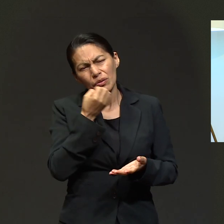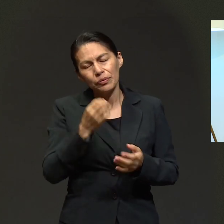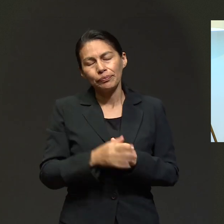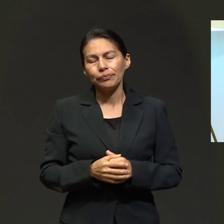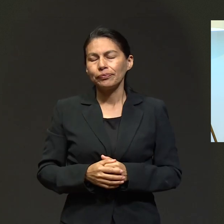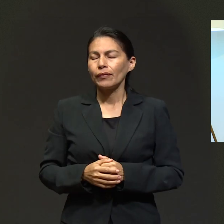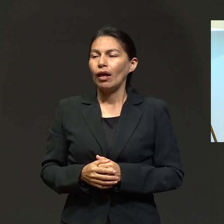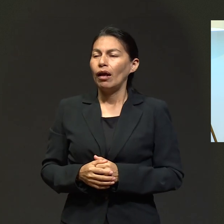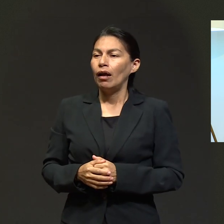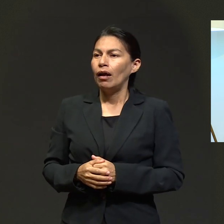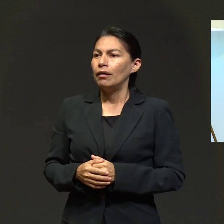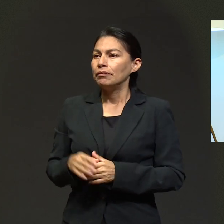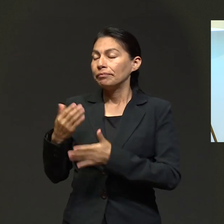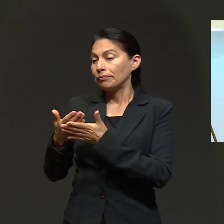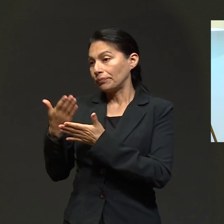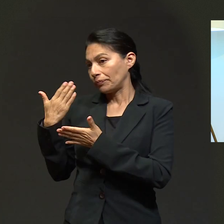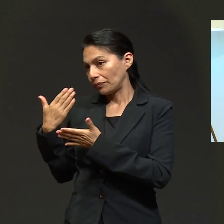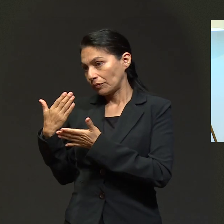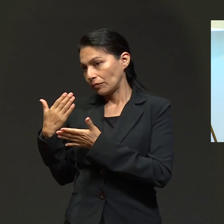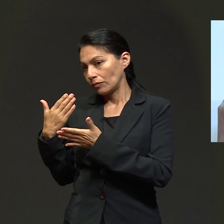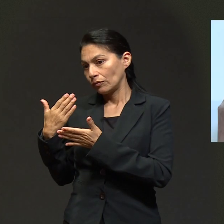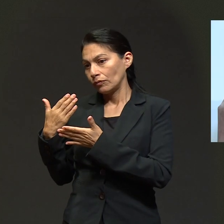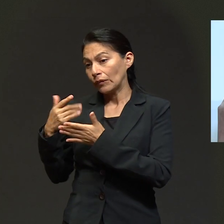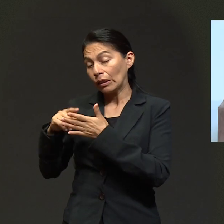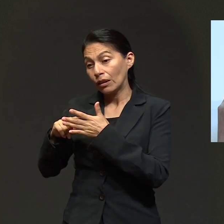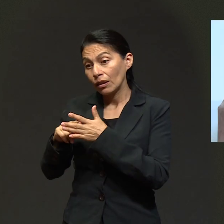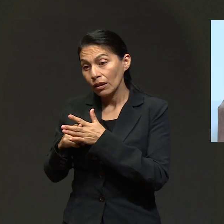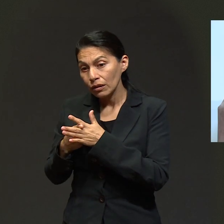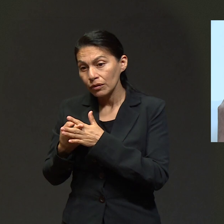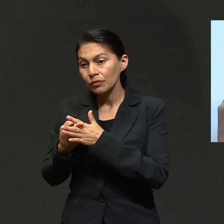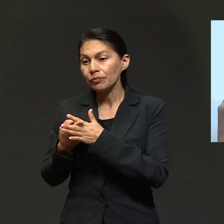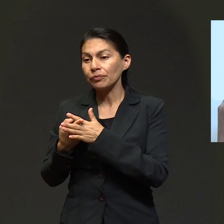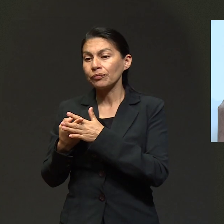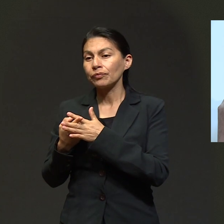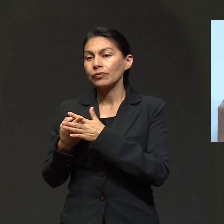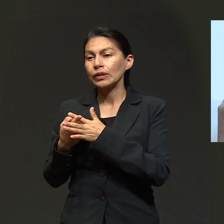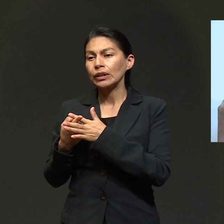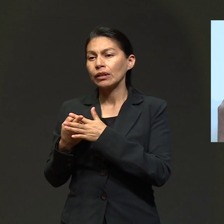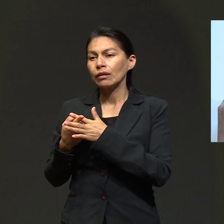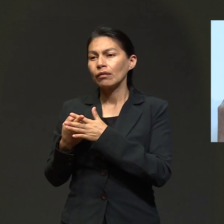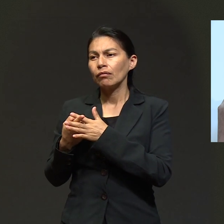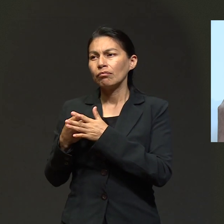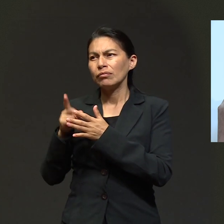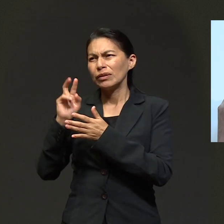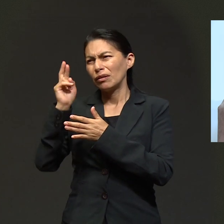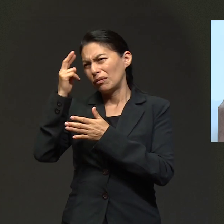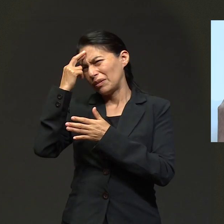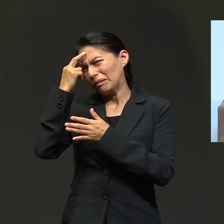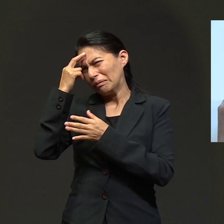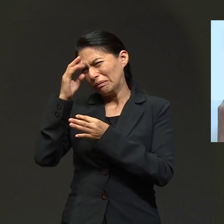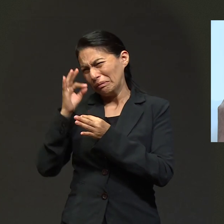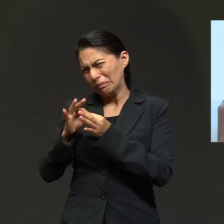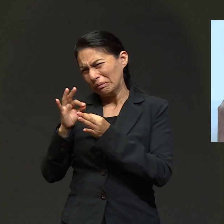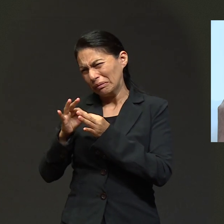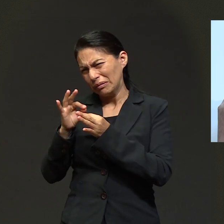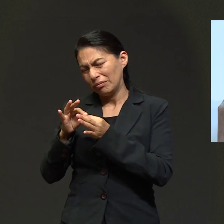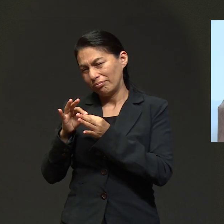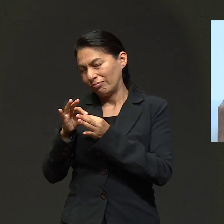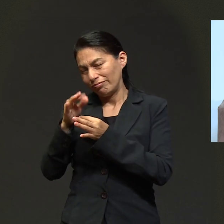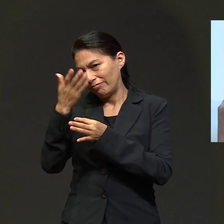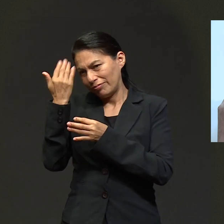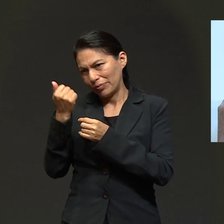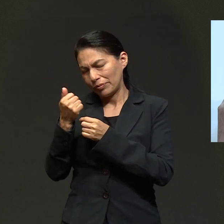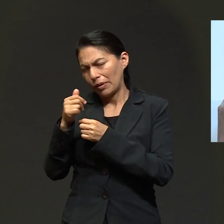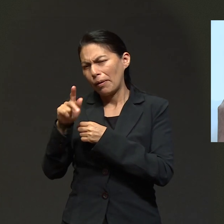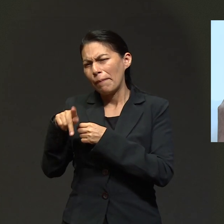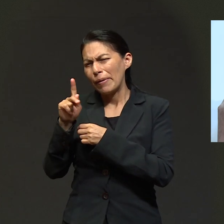experiencia ferviente en oración. Esa trayectoria inició prácticamente hace,